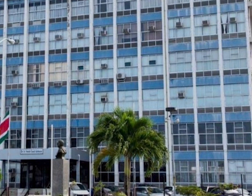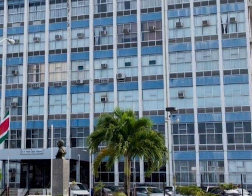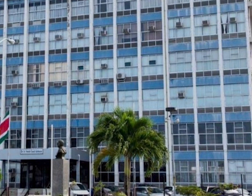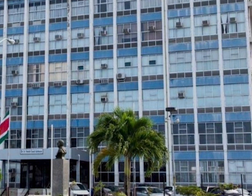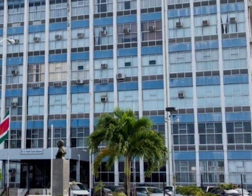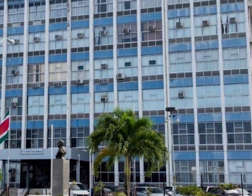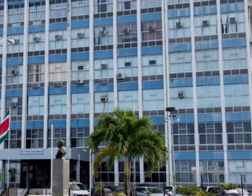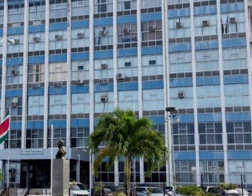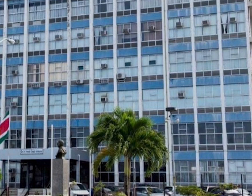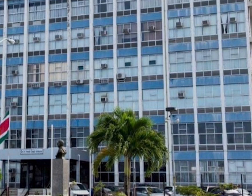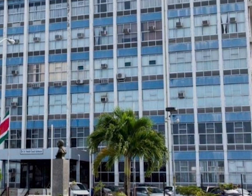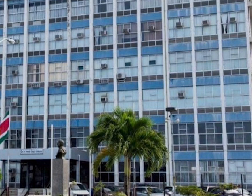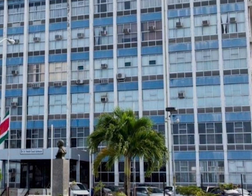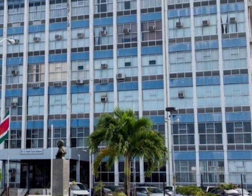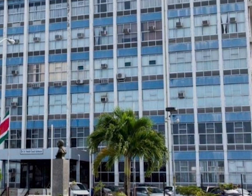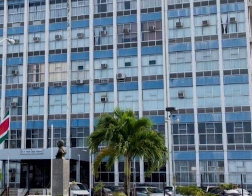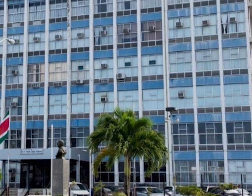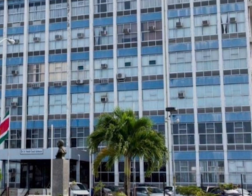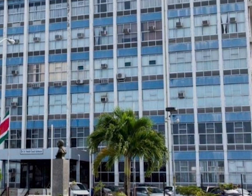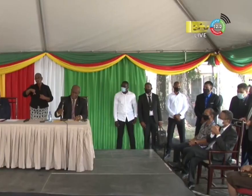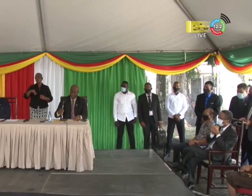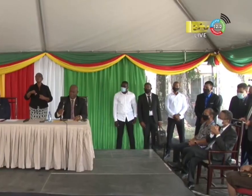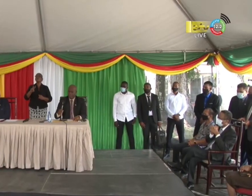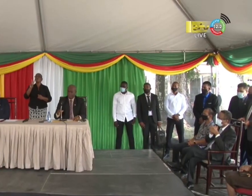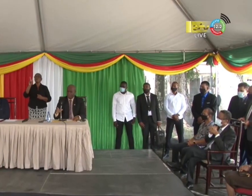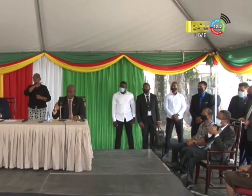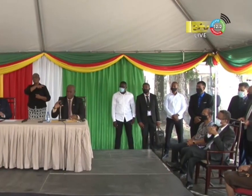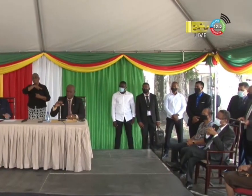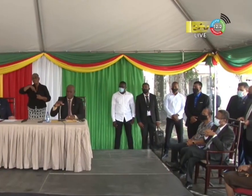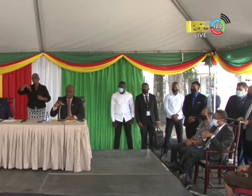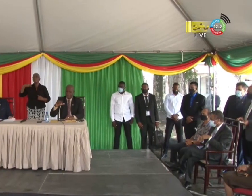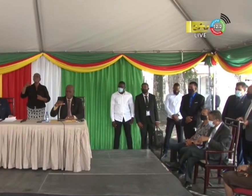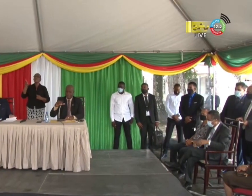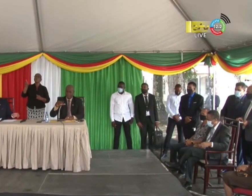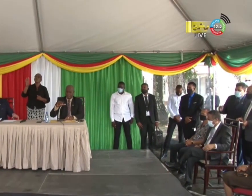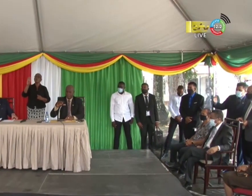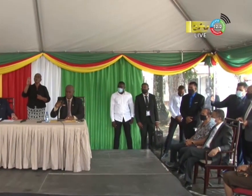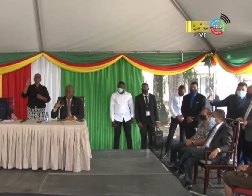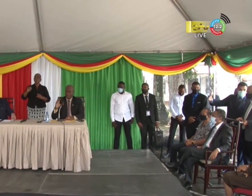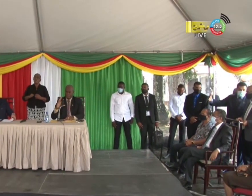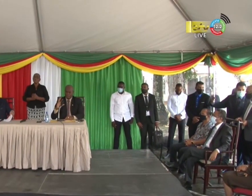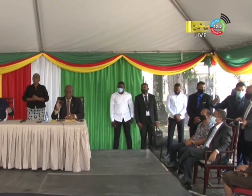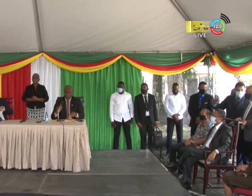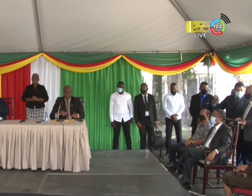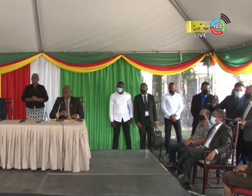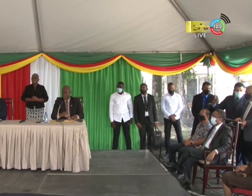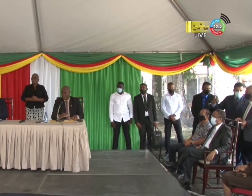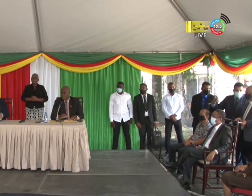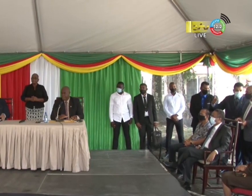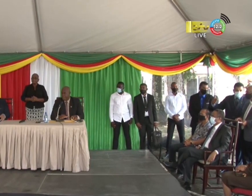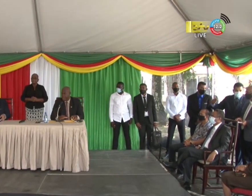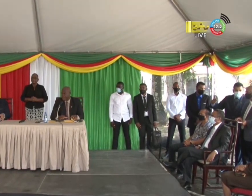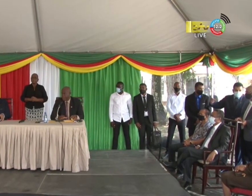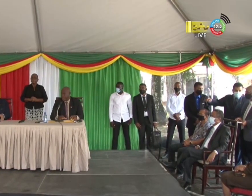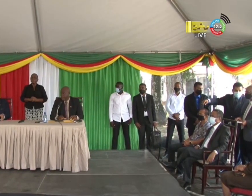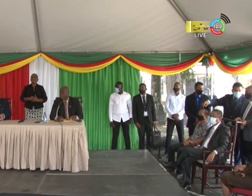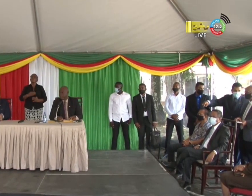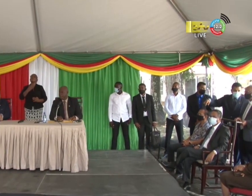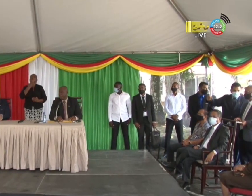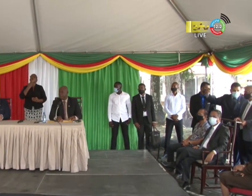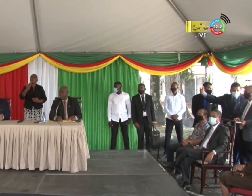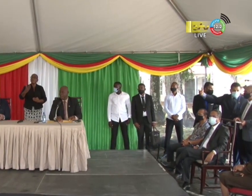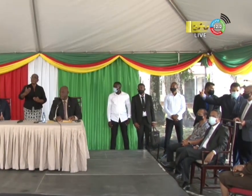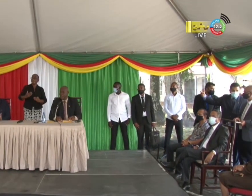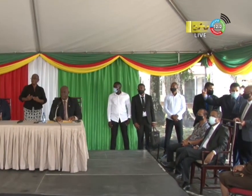Boutersen aan het roer. Ze heert dat teleurstelling van de media. Brunswijk verzekerde dat het weer mogelijk zal zijn om